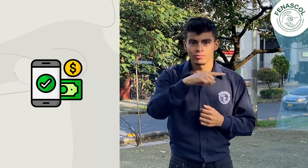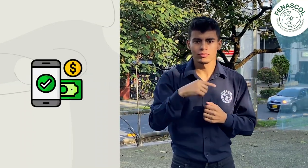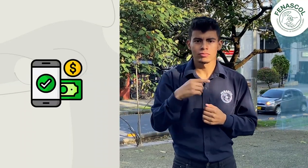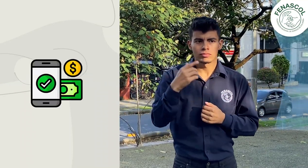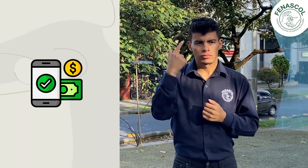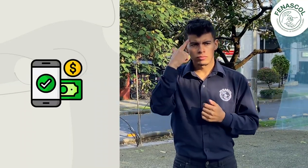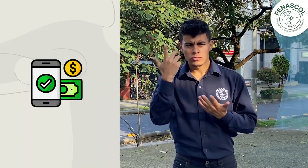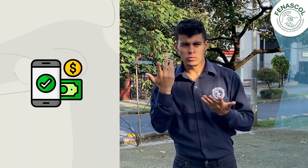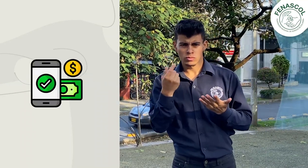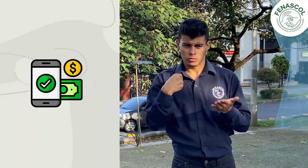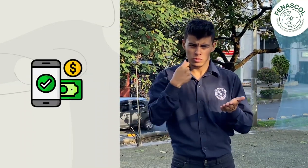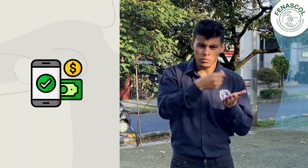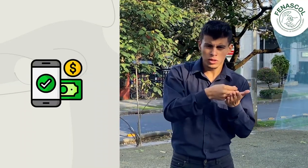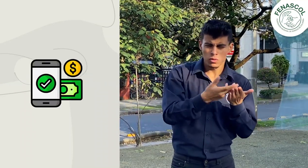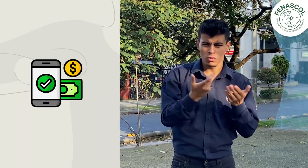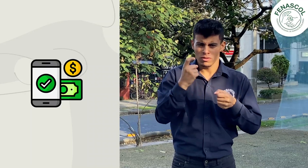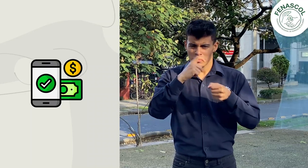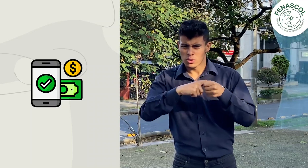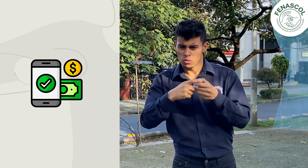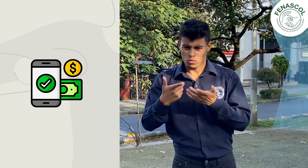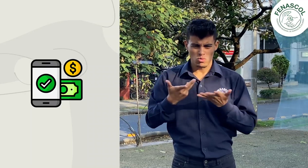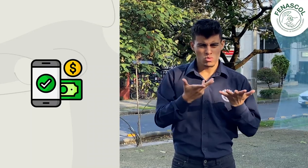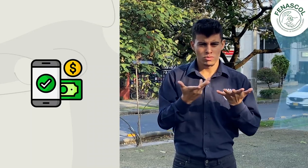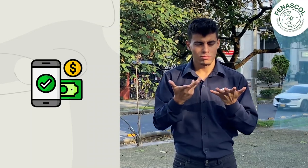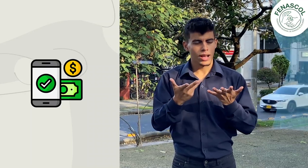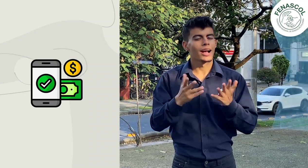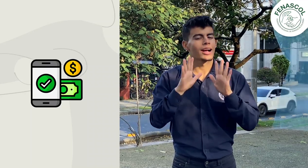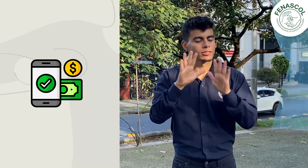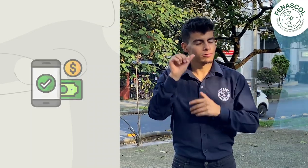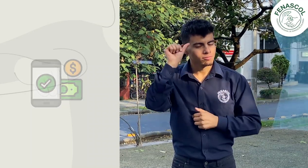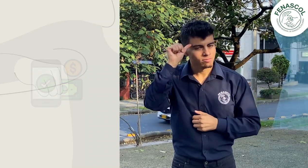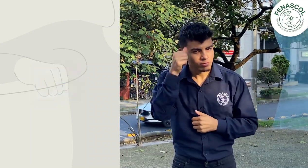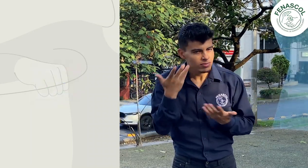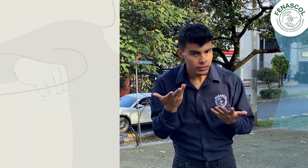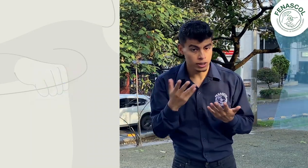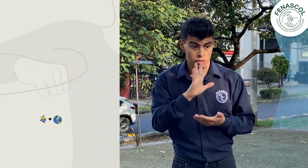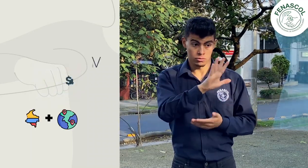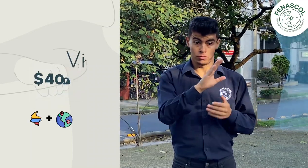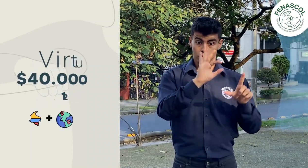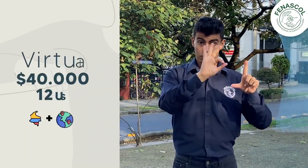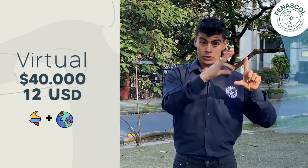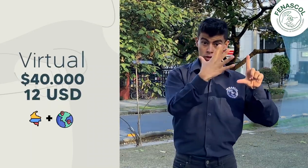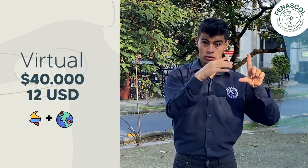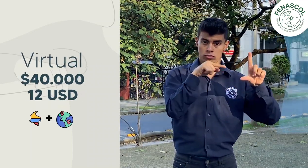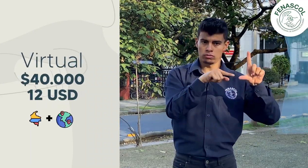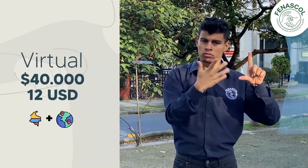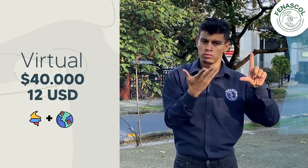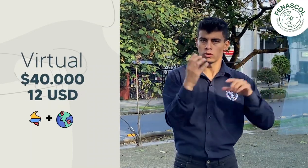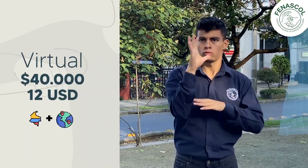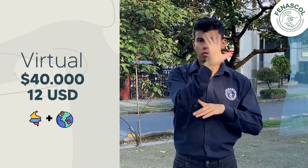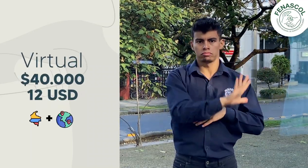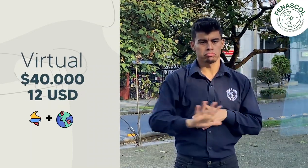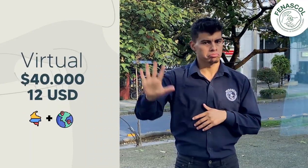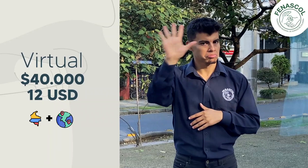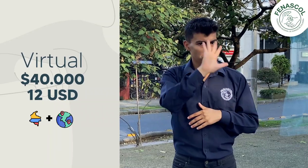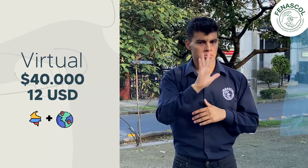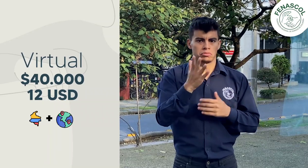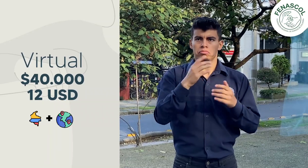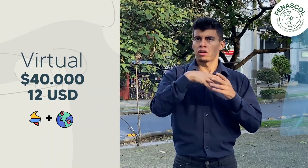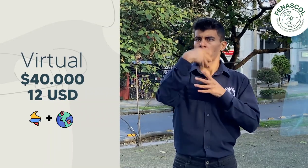Recuerda que el valor de la inscripción depende de su modalidad. Para aquellos que viven en el territorio nacional o vivan por fuera del país y deseen asistir